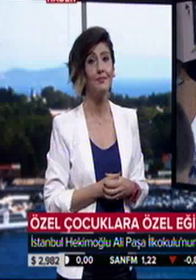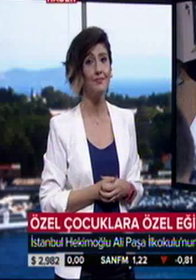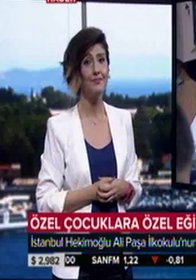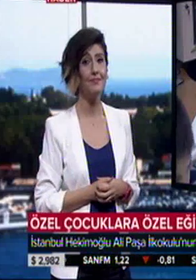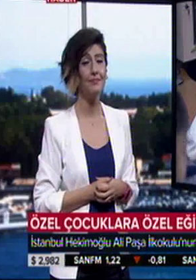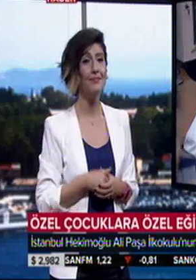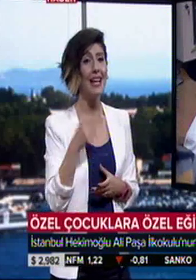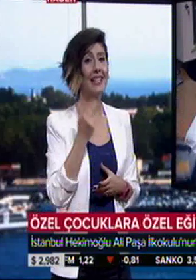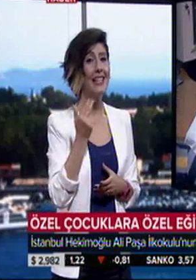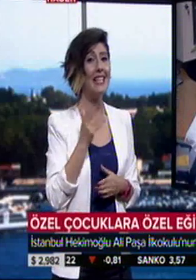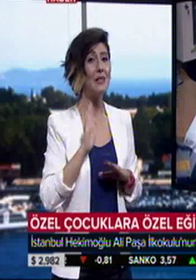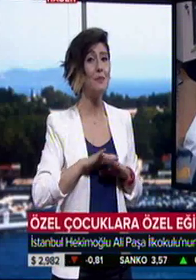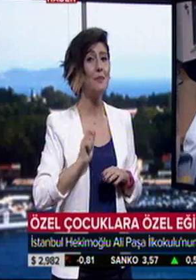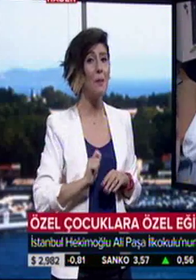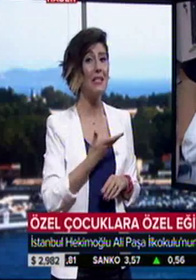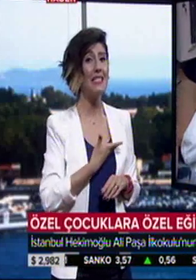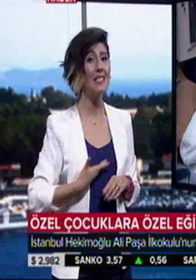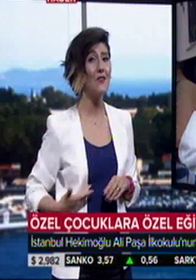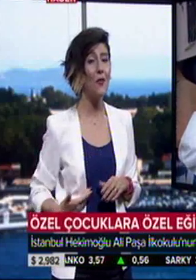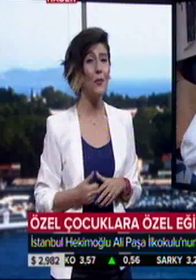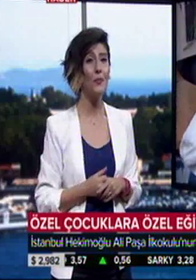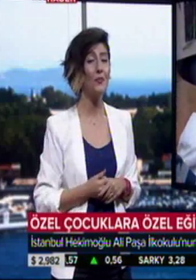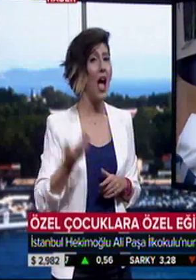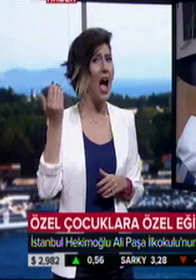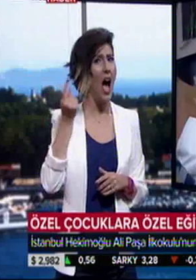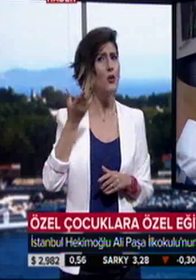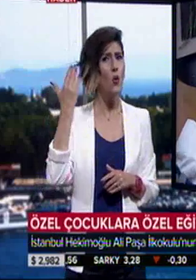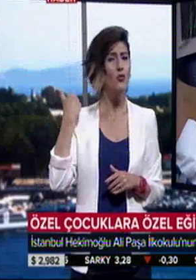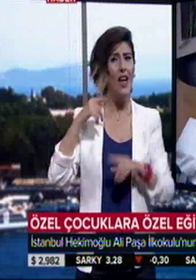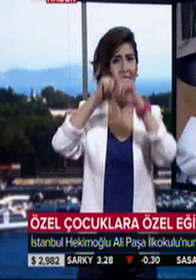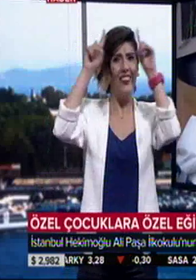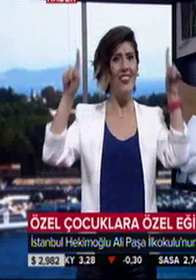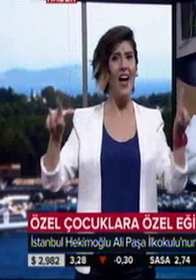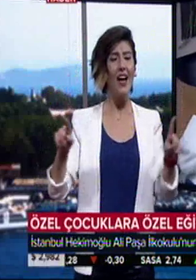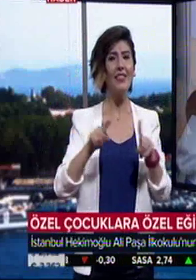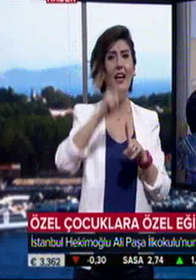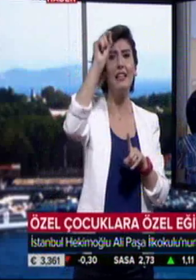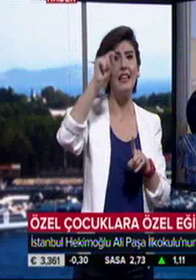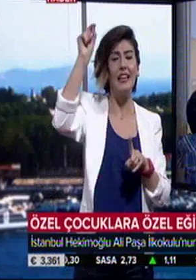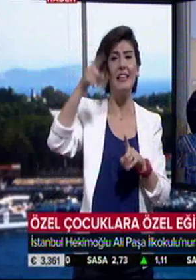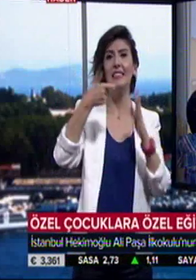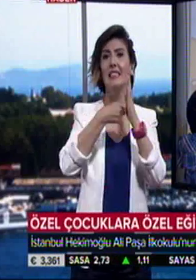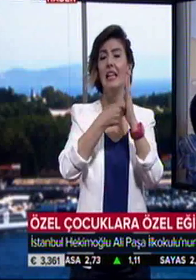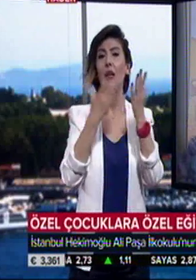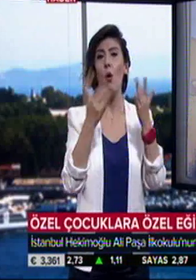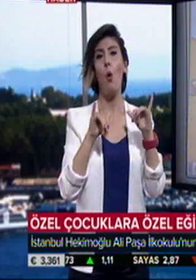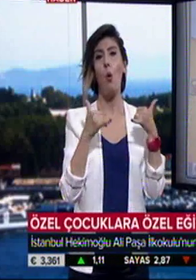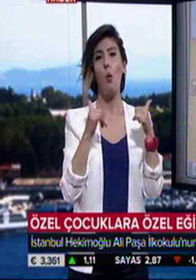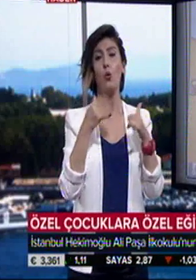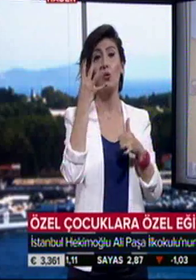Dersi yapmayı. Az önce tahtada yaptığın ders hangisi? Oyun. Dört kişilik sınıf İstanbul